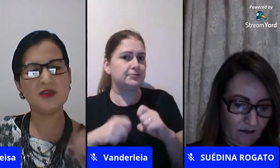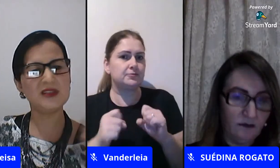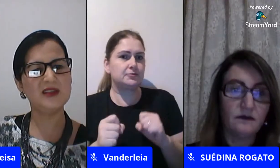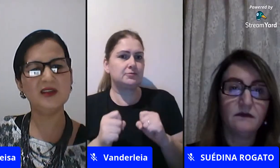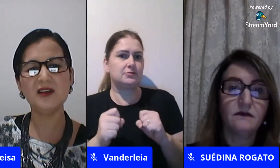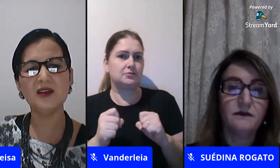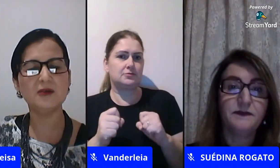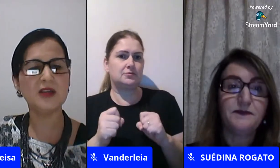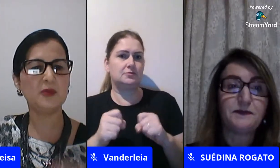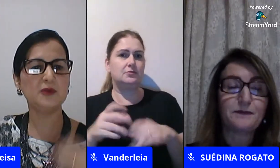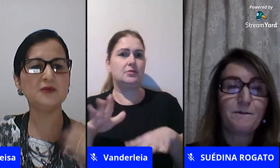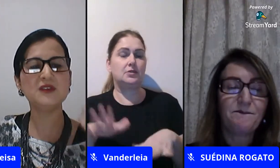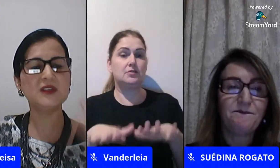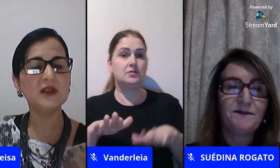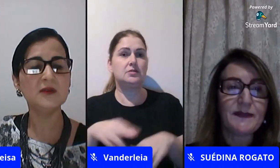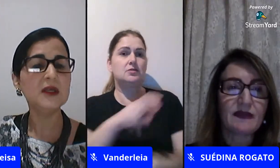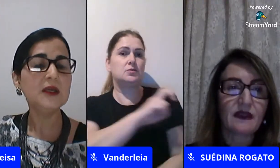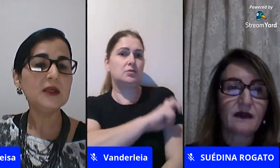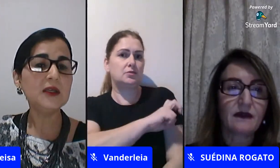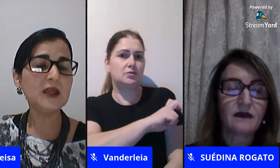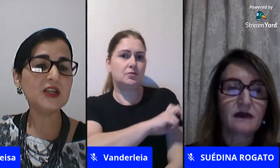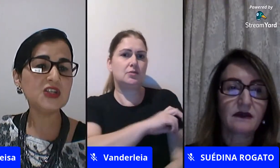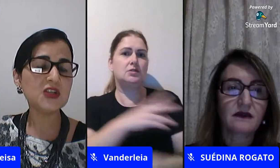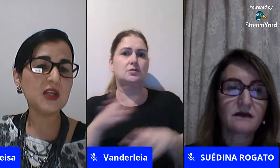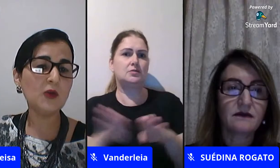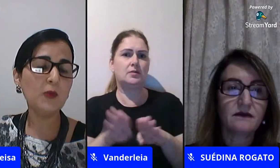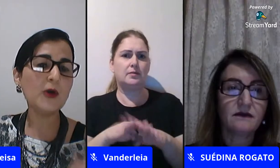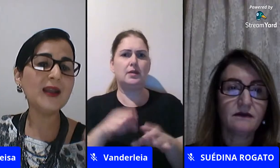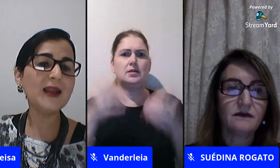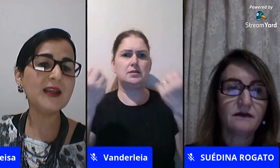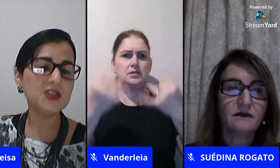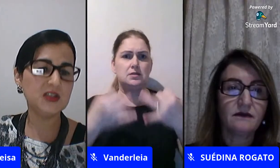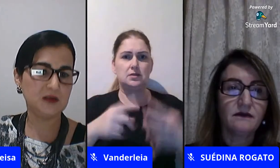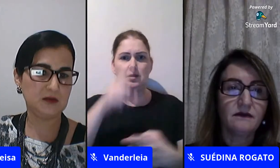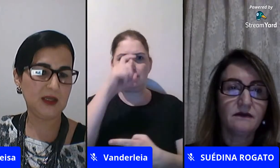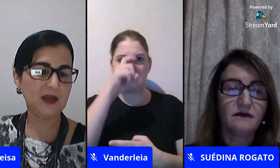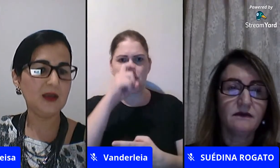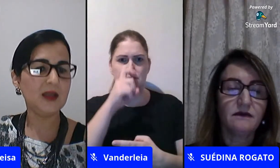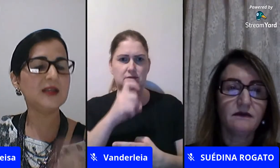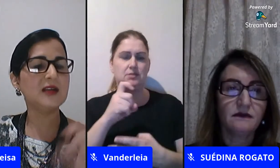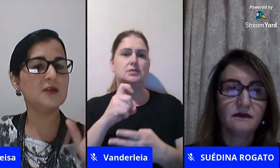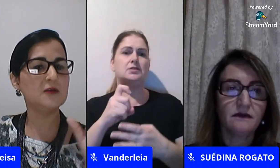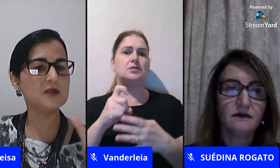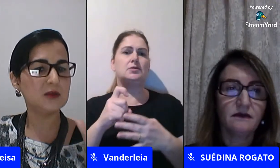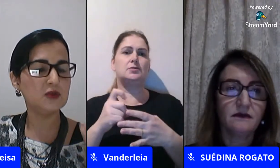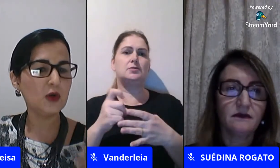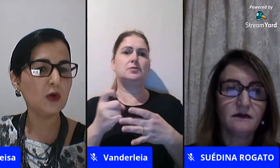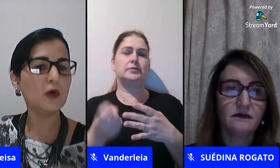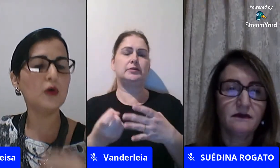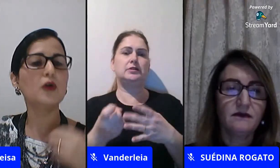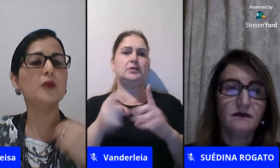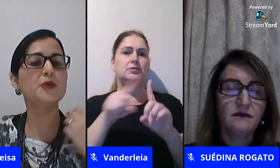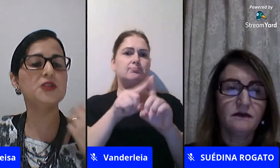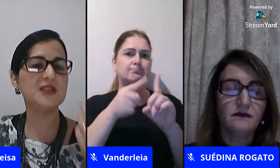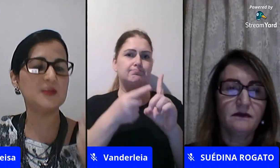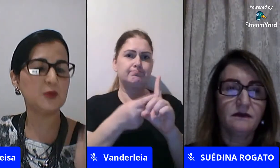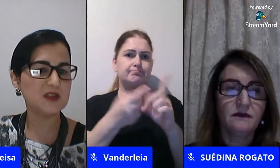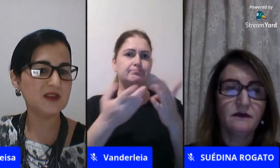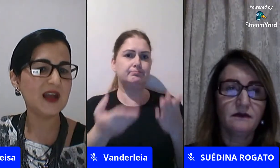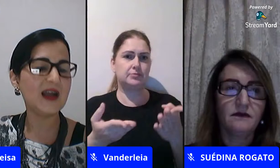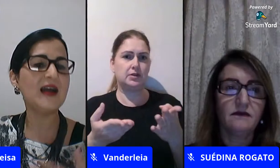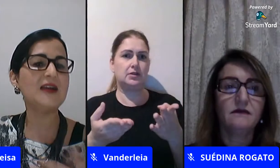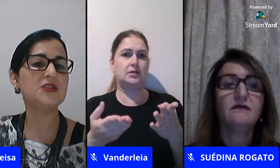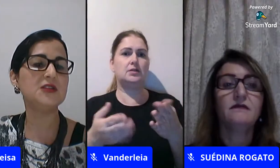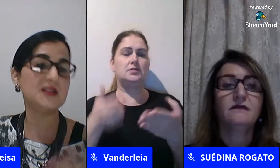questões da menstruação da reprodução e a gente queria um pouco além disso né entrar nesse conceito de corpo de